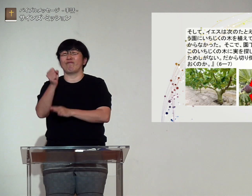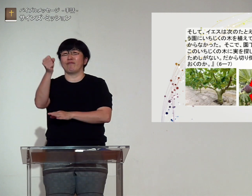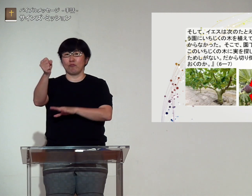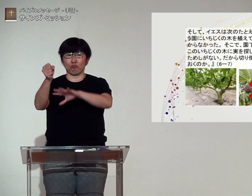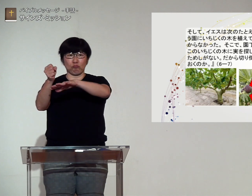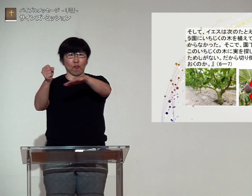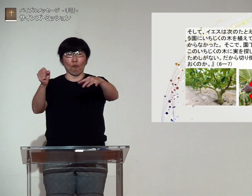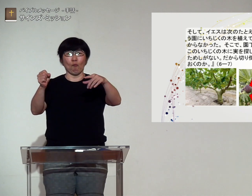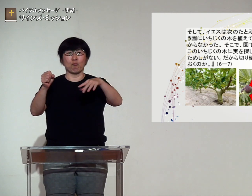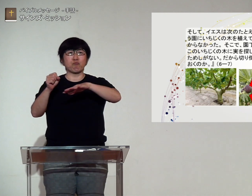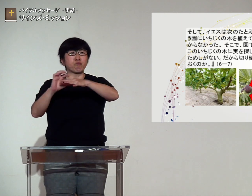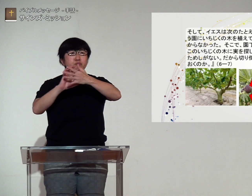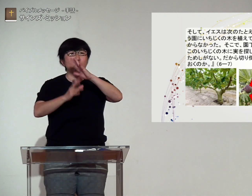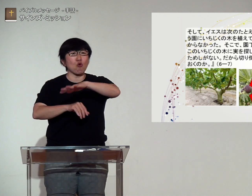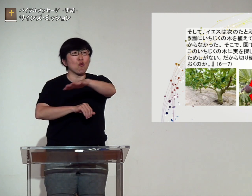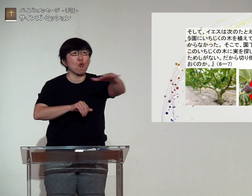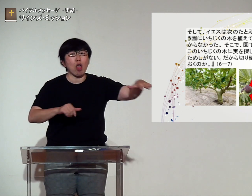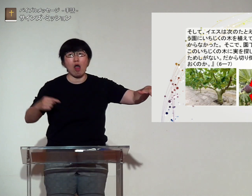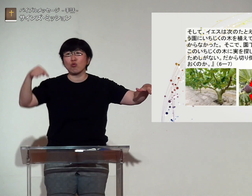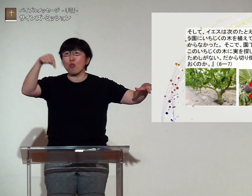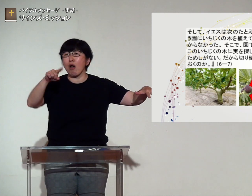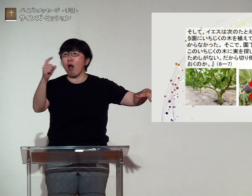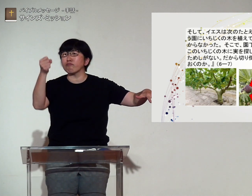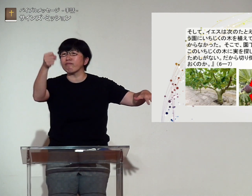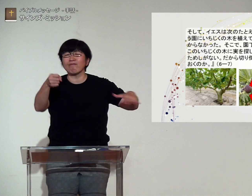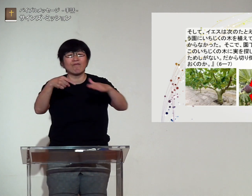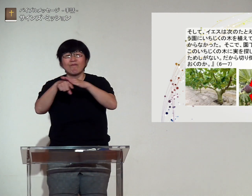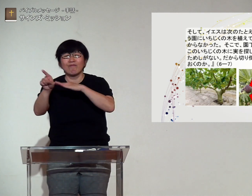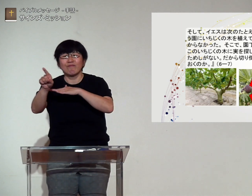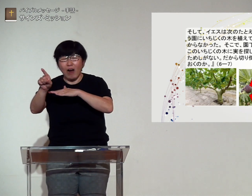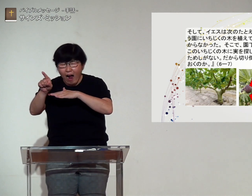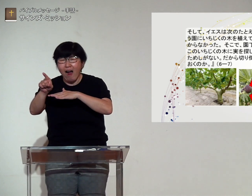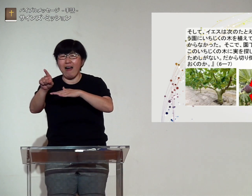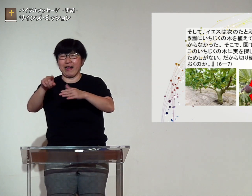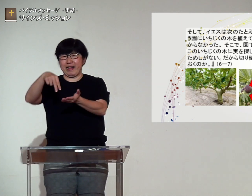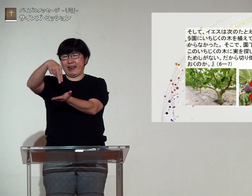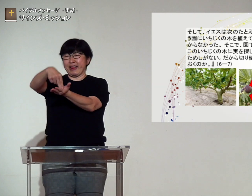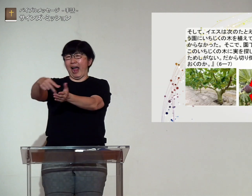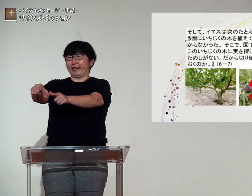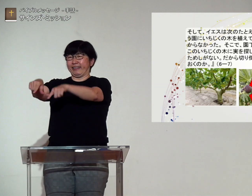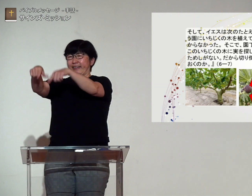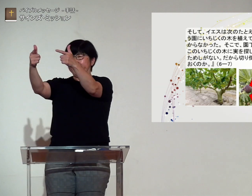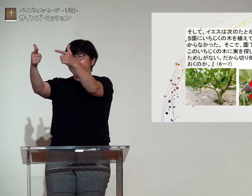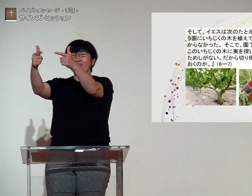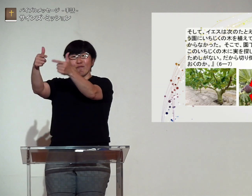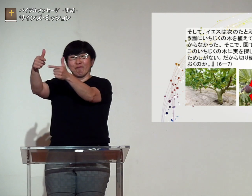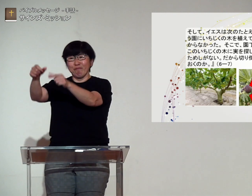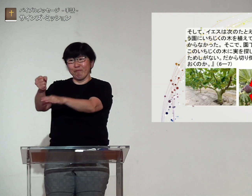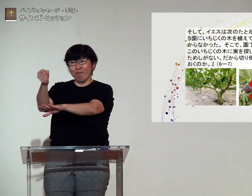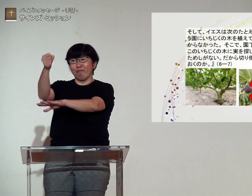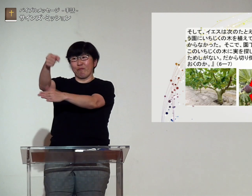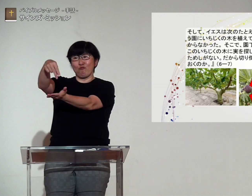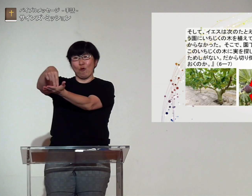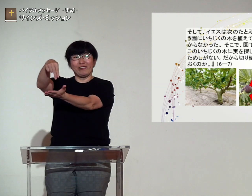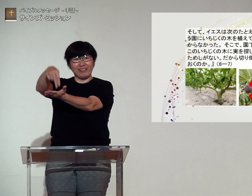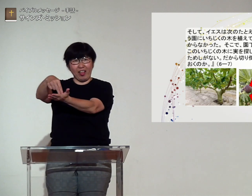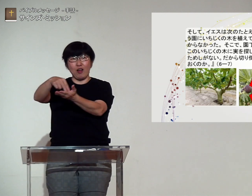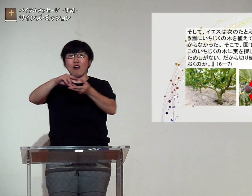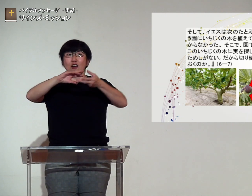一軸がなぜそのブドウ園の中に植えられていたのかというとブドウ